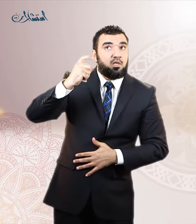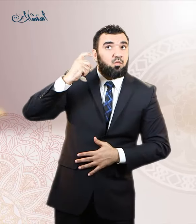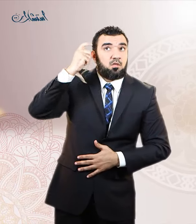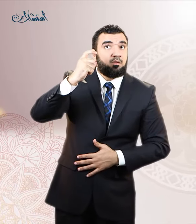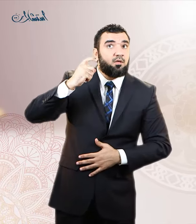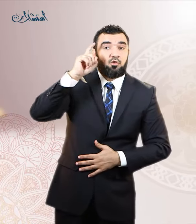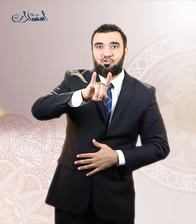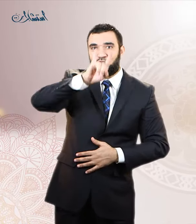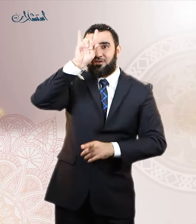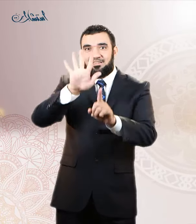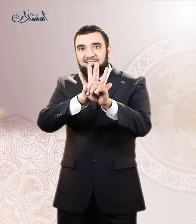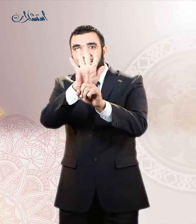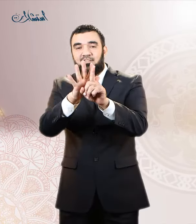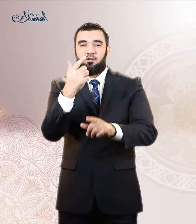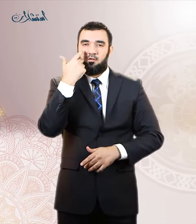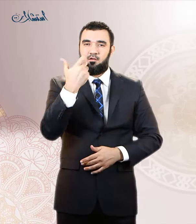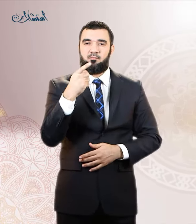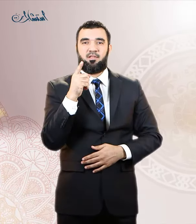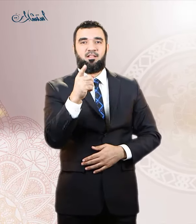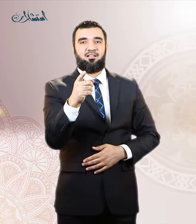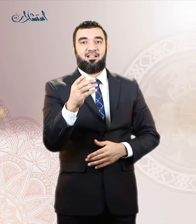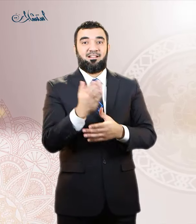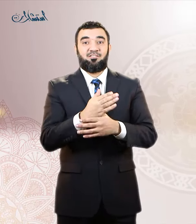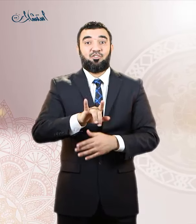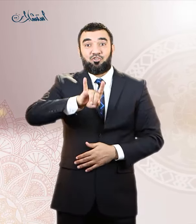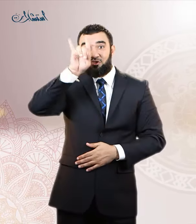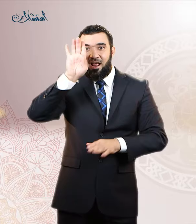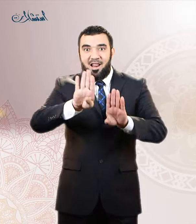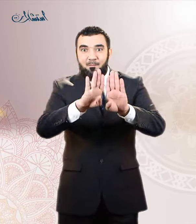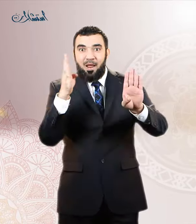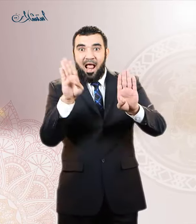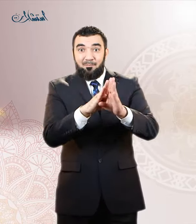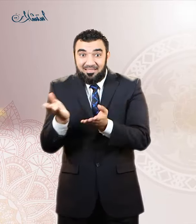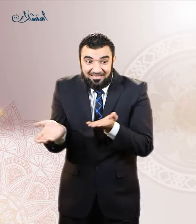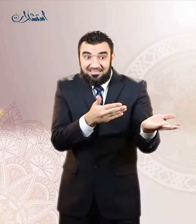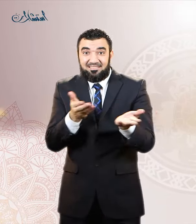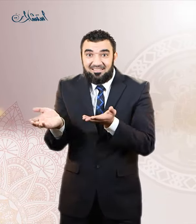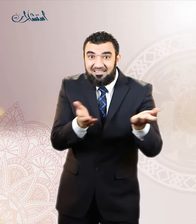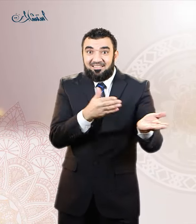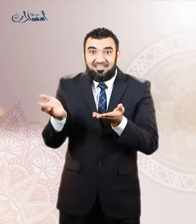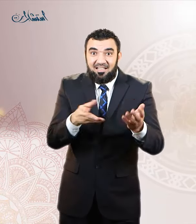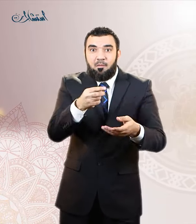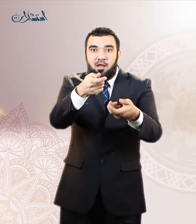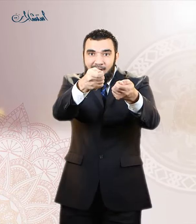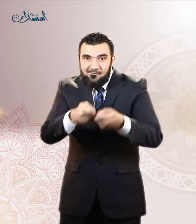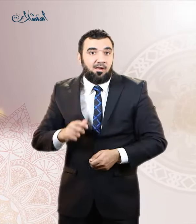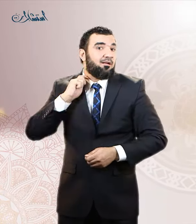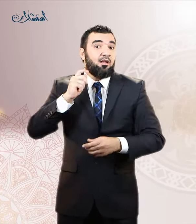يحاول الشيطان ان يفتح امامك بابها ليجرك من خلالها الى ما